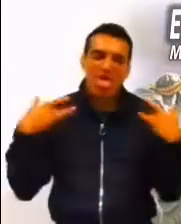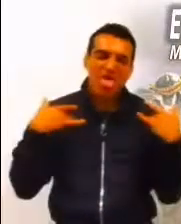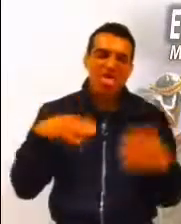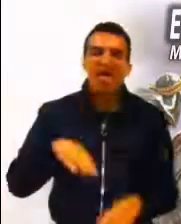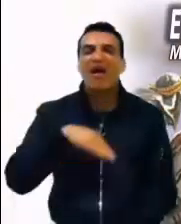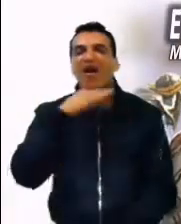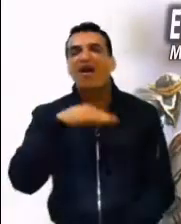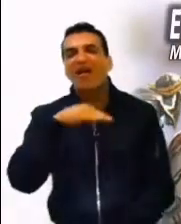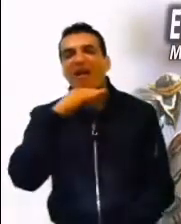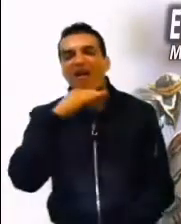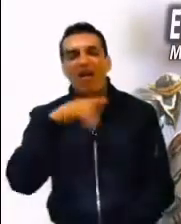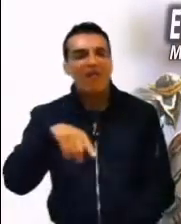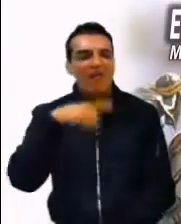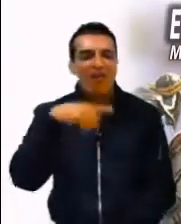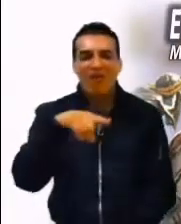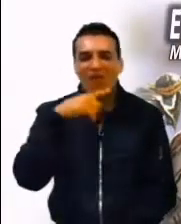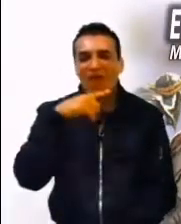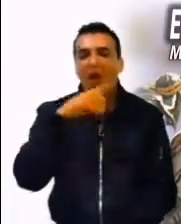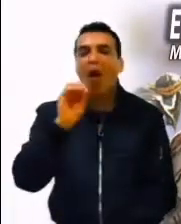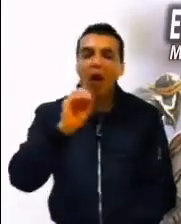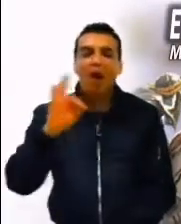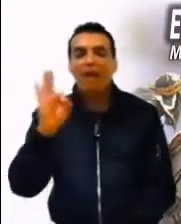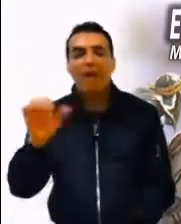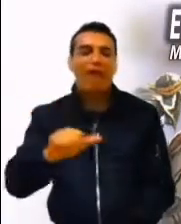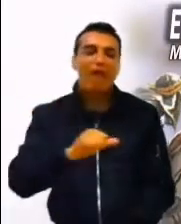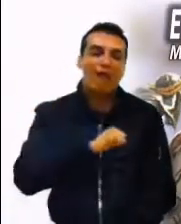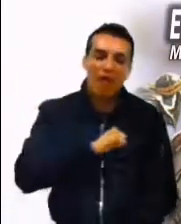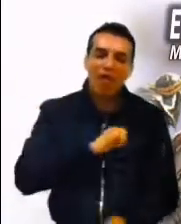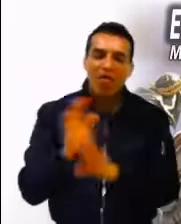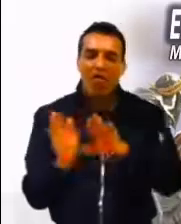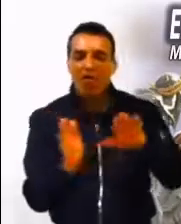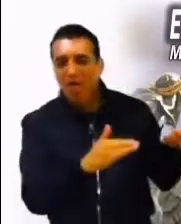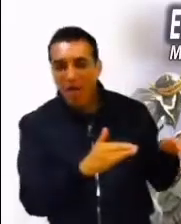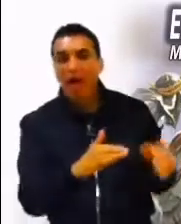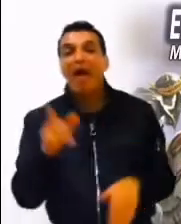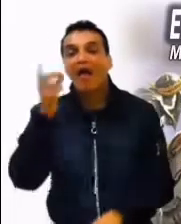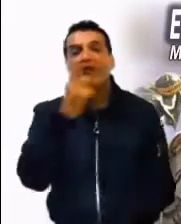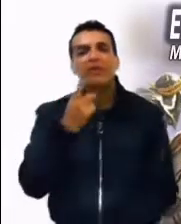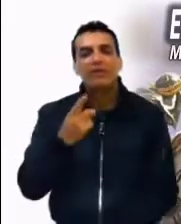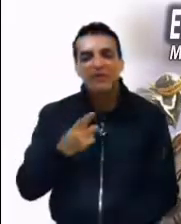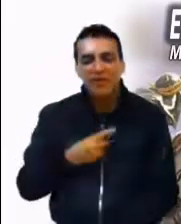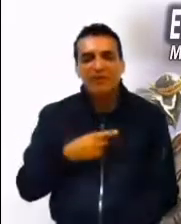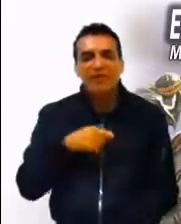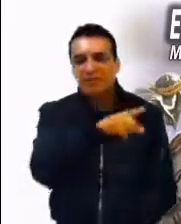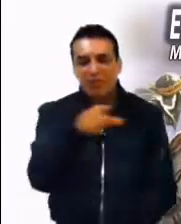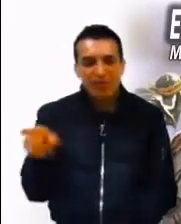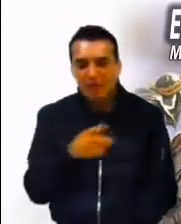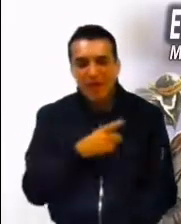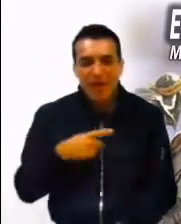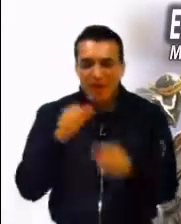descuido o en el egoísmo. Las palabras de Jesús son una llamada de atención para